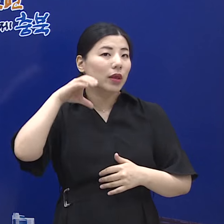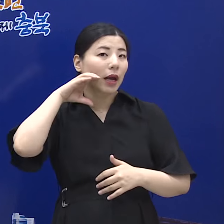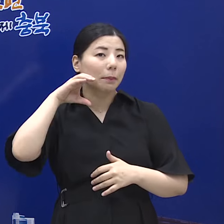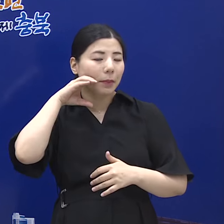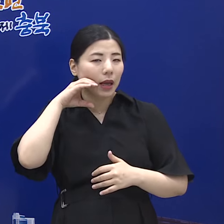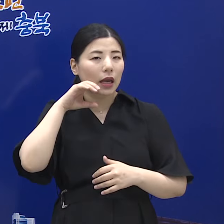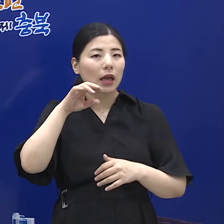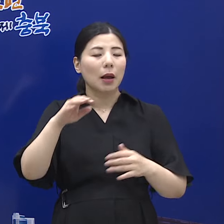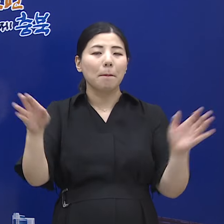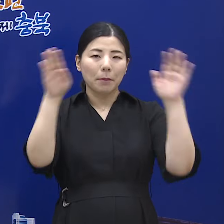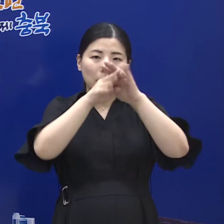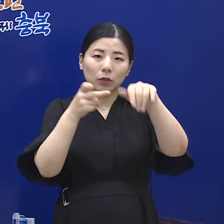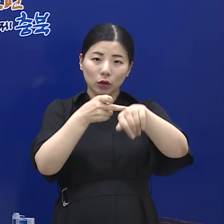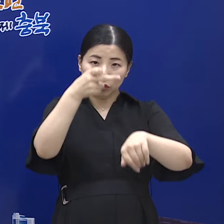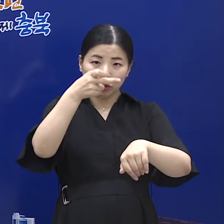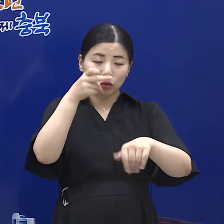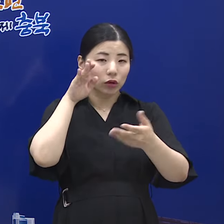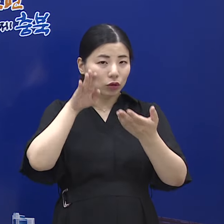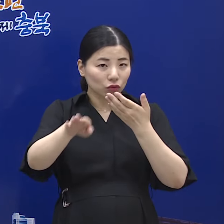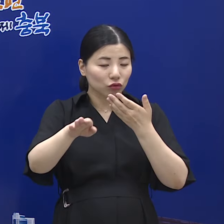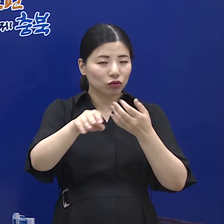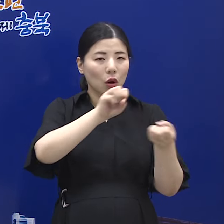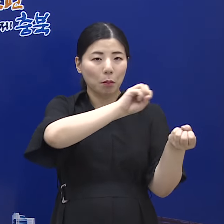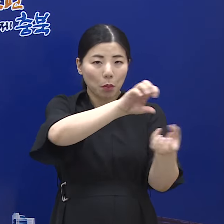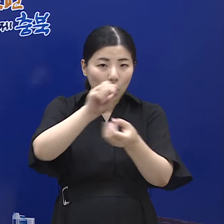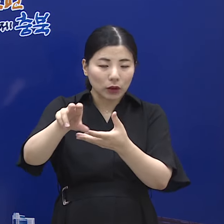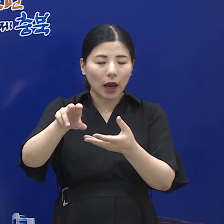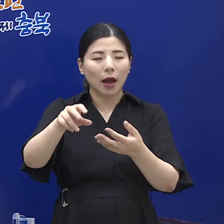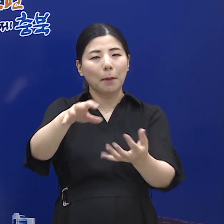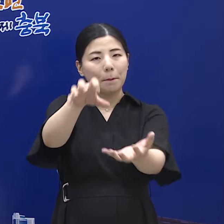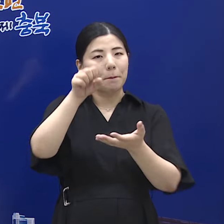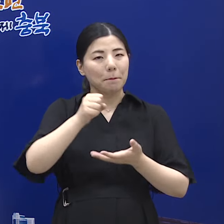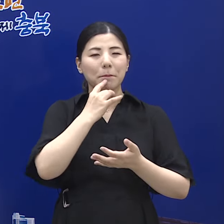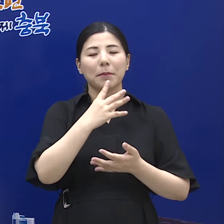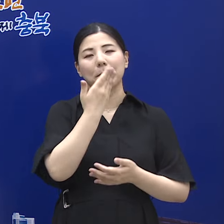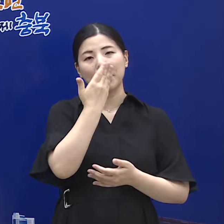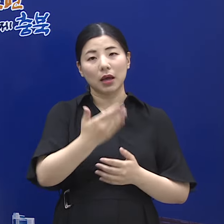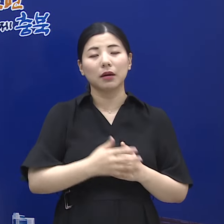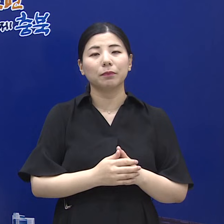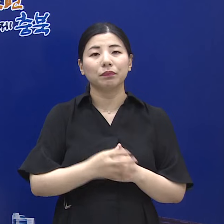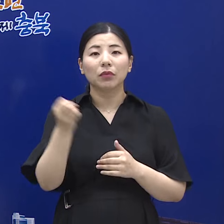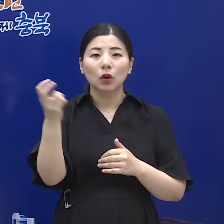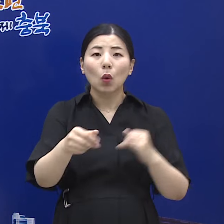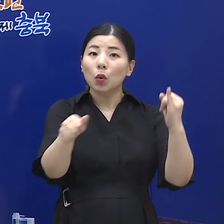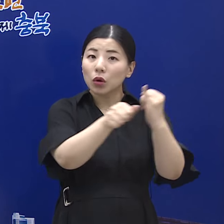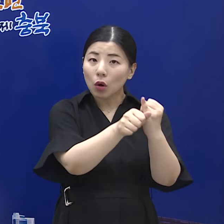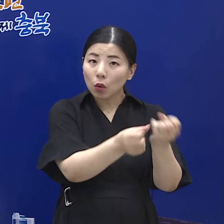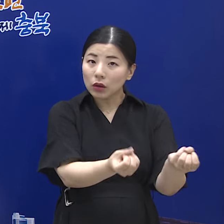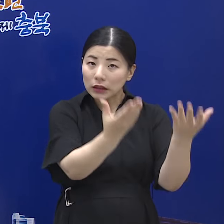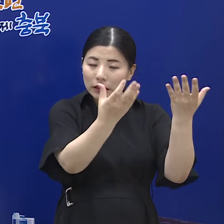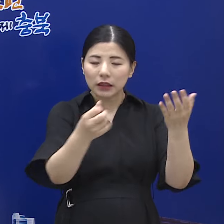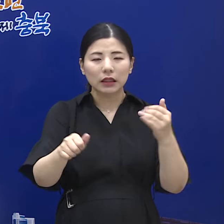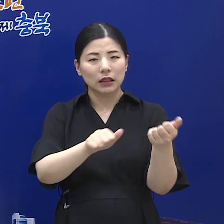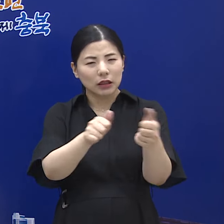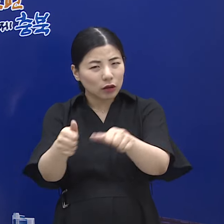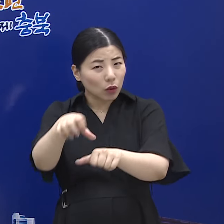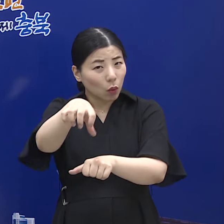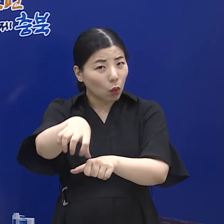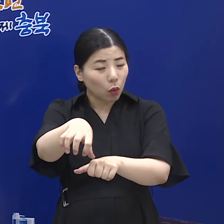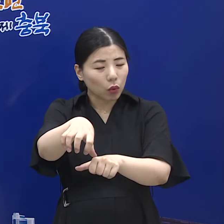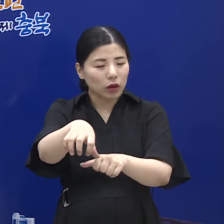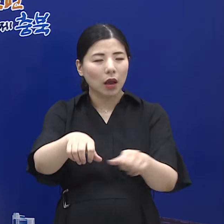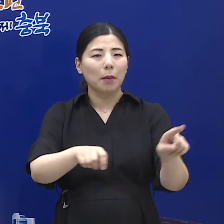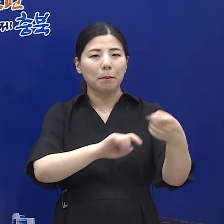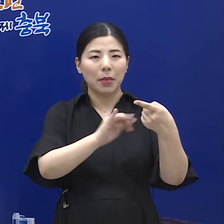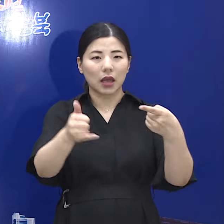24시부터 포장, 배달만 가능합니다. 또한 결혼식장과 장례식은 개별 식당 100인